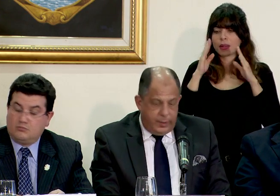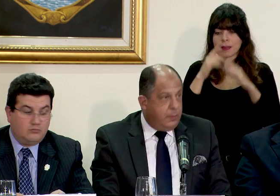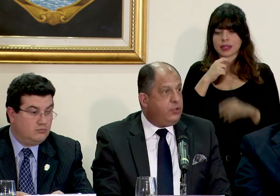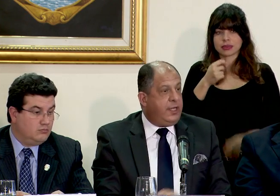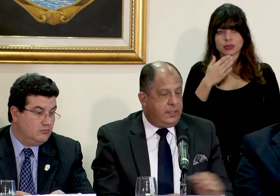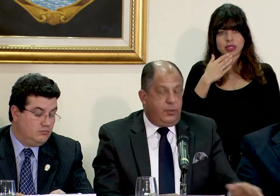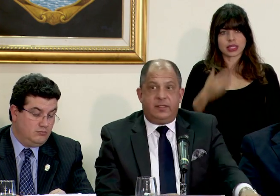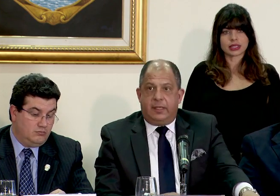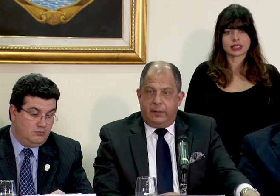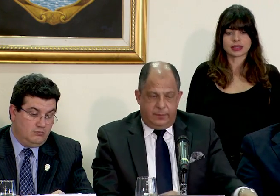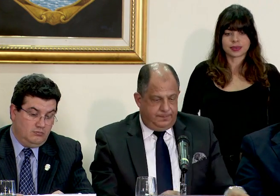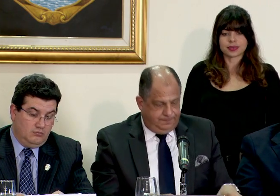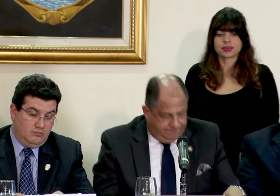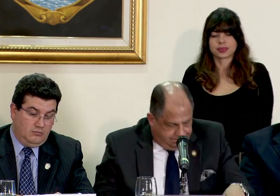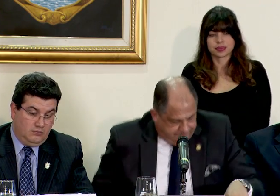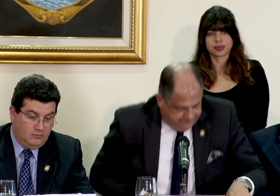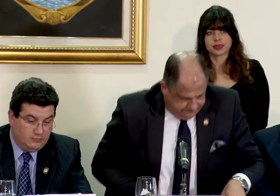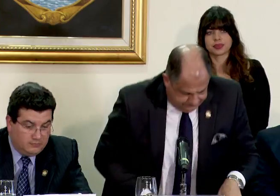prensa muchas gracias señor presidente